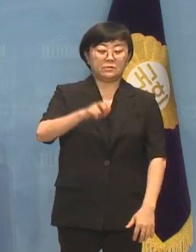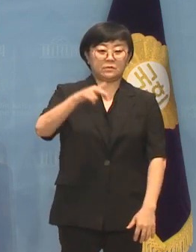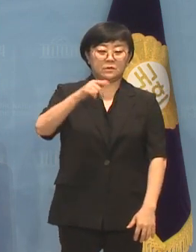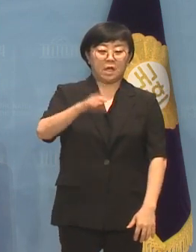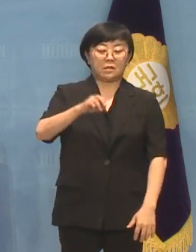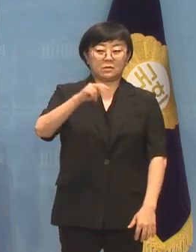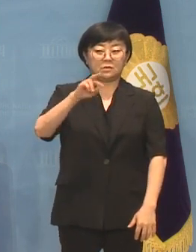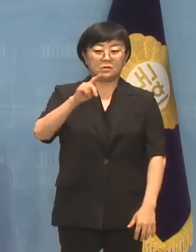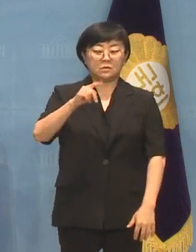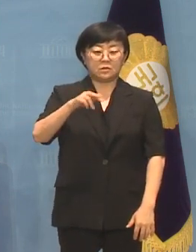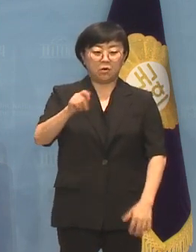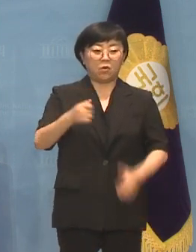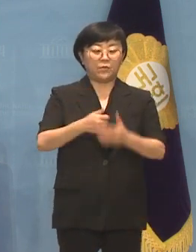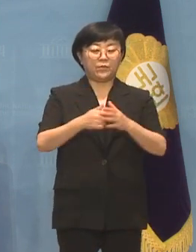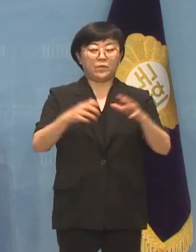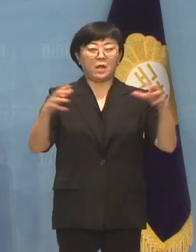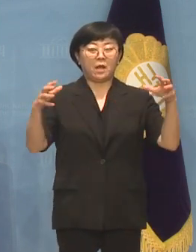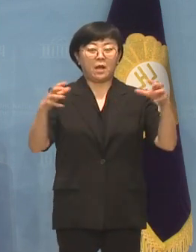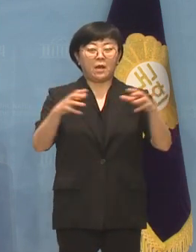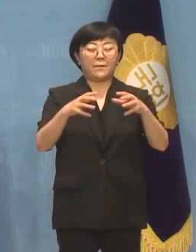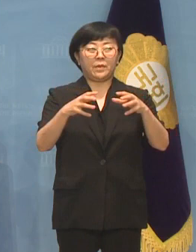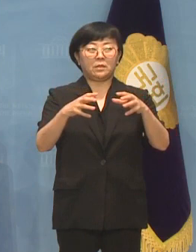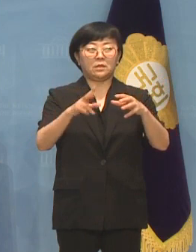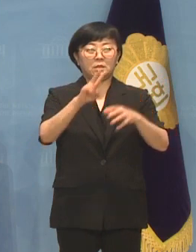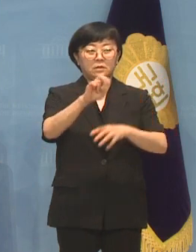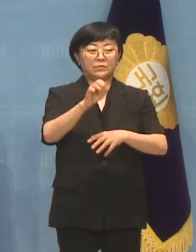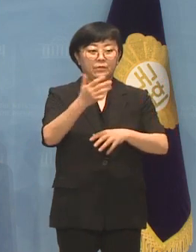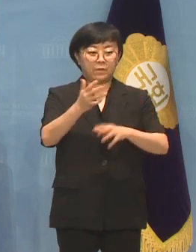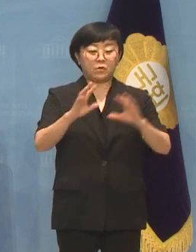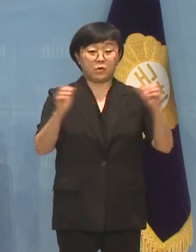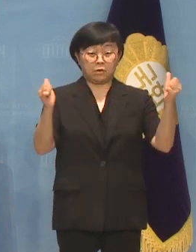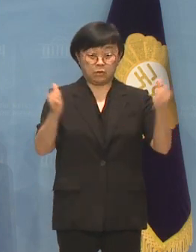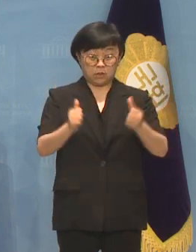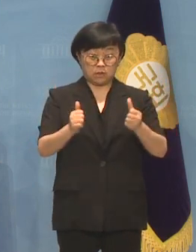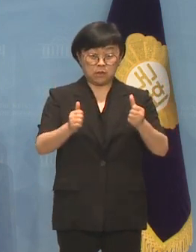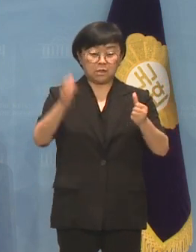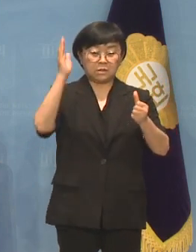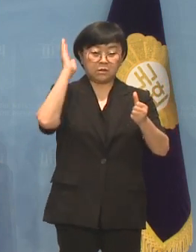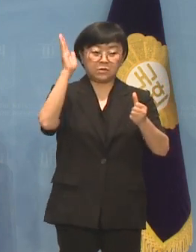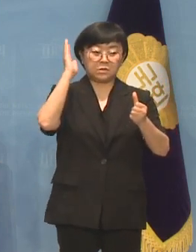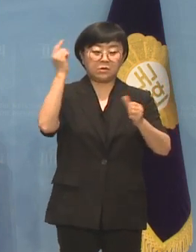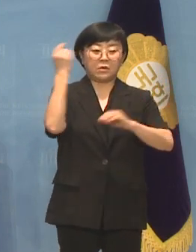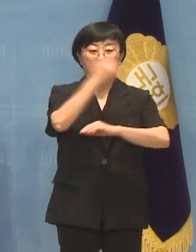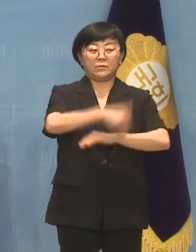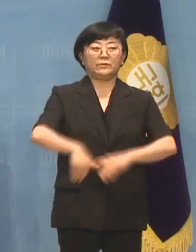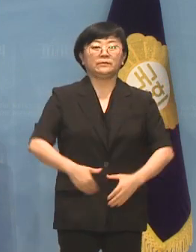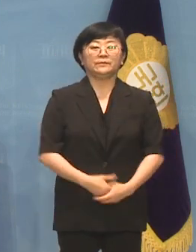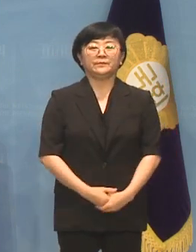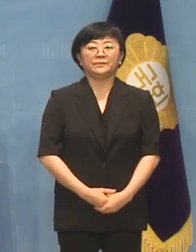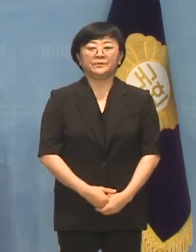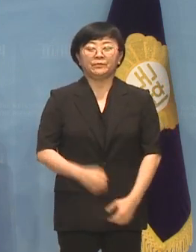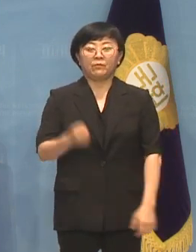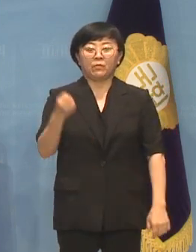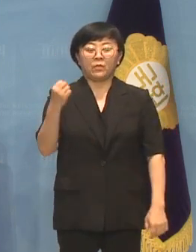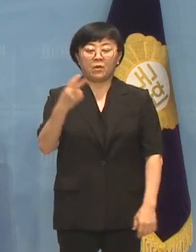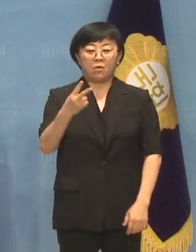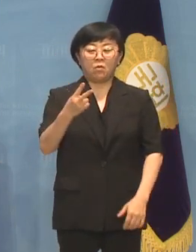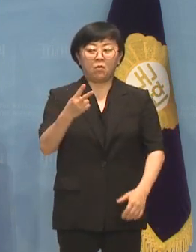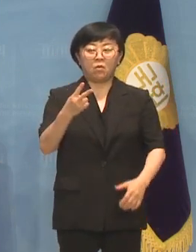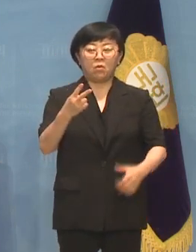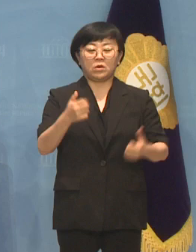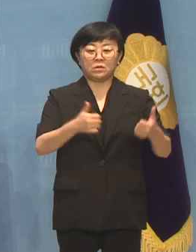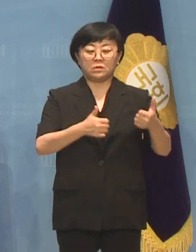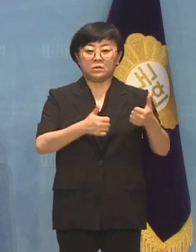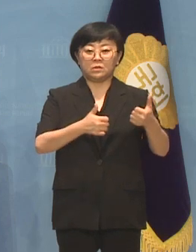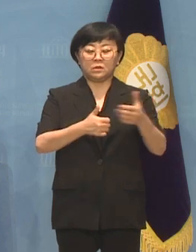조정은 의원 등 총 28명의 의원님이 연설할 예정입니다 아울러 전원위원회는